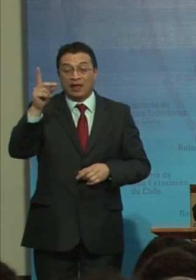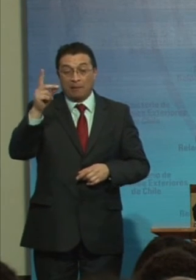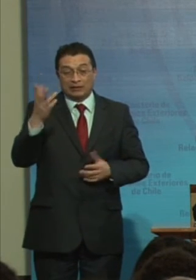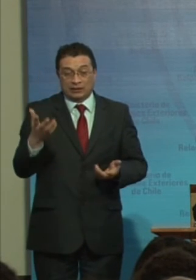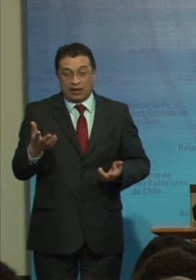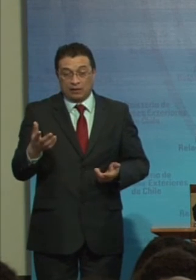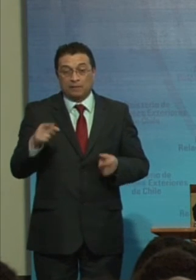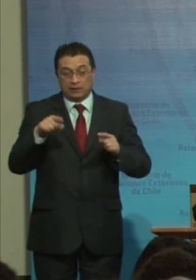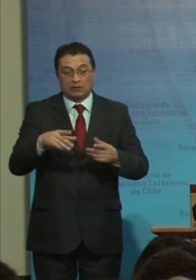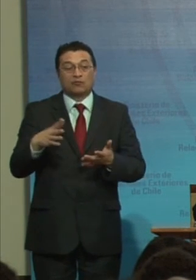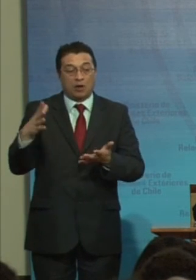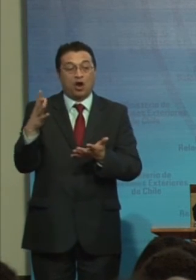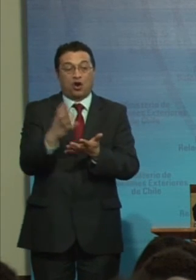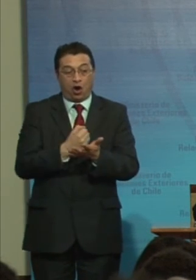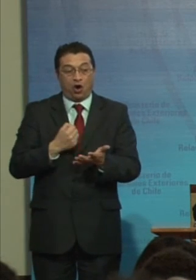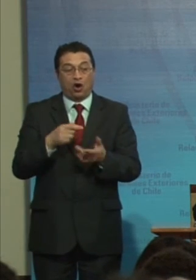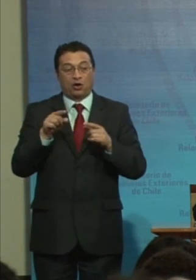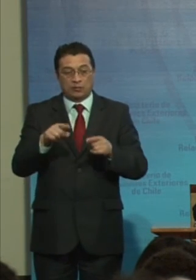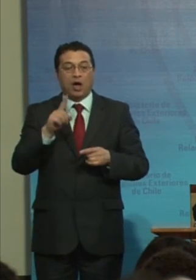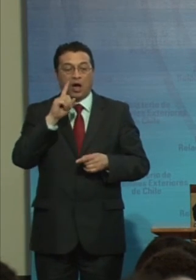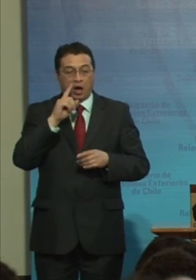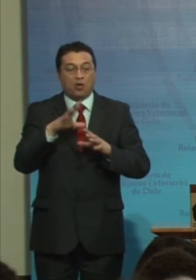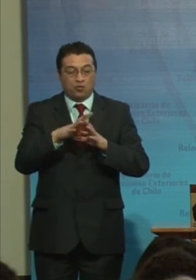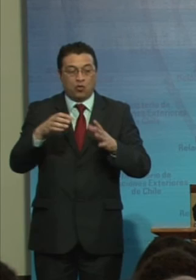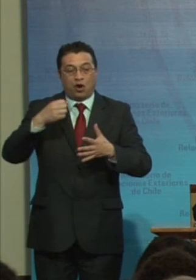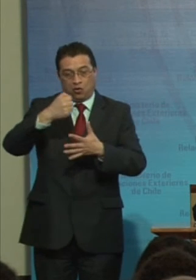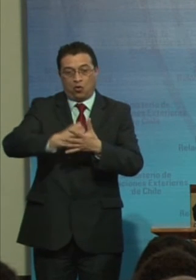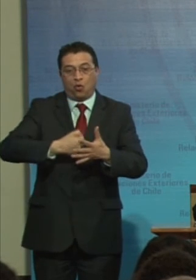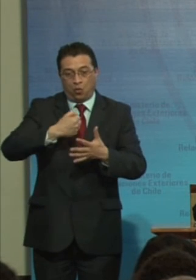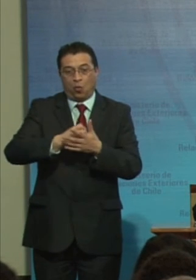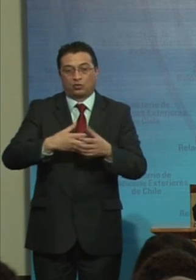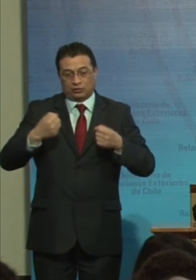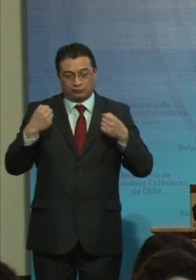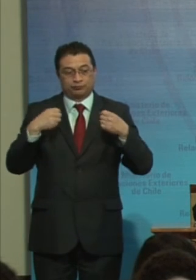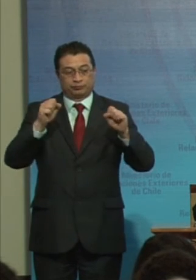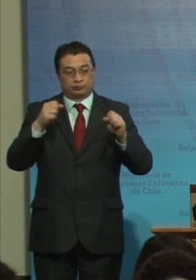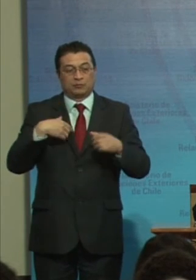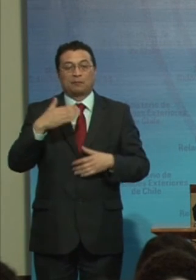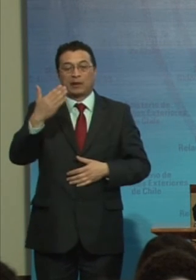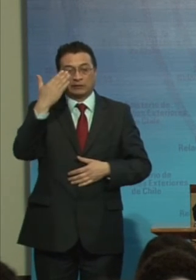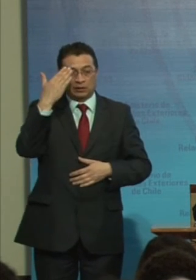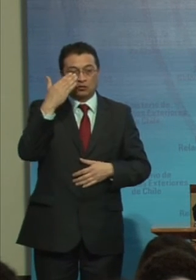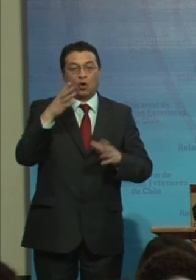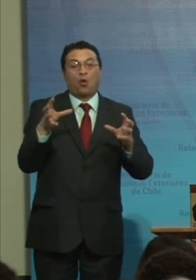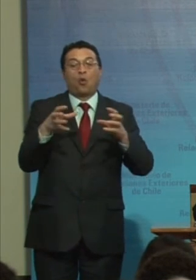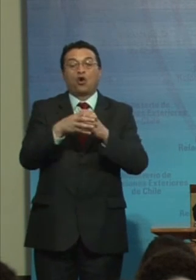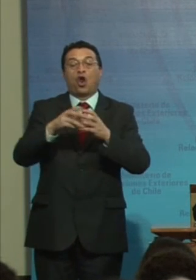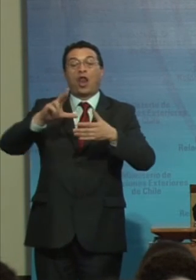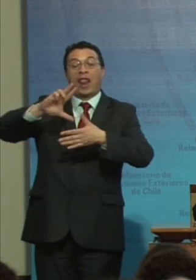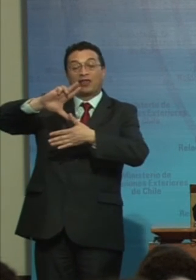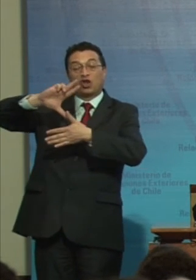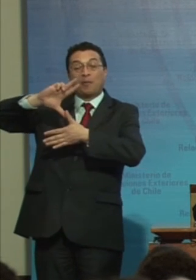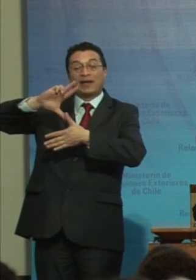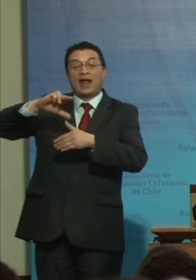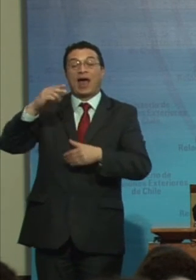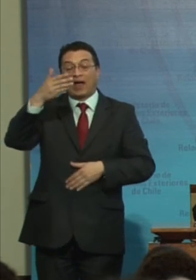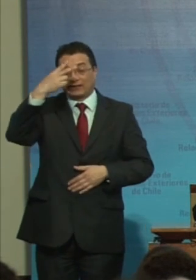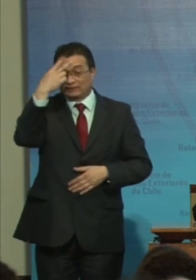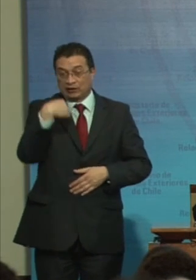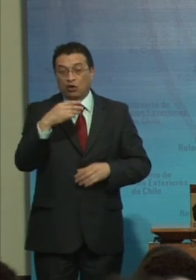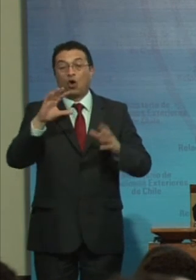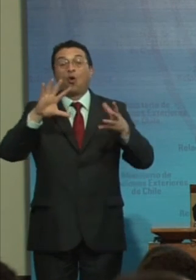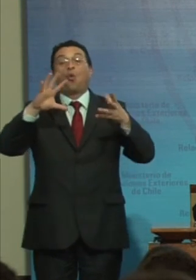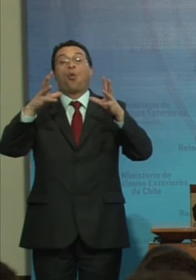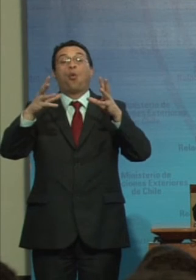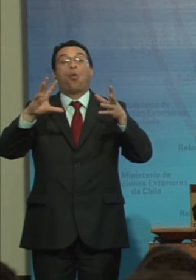Creo que es un logro Ha sido una gran lucha Saludar A la Unión Latinoamericana De Ciegos Al igual que A la Unión Mundial